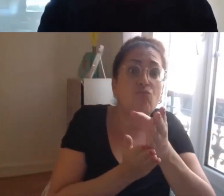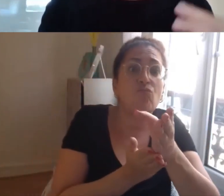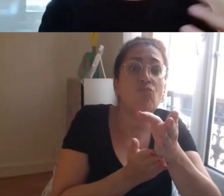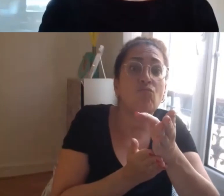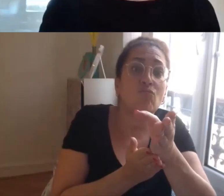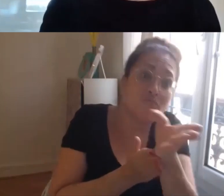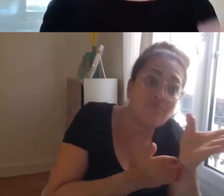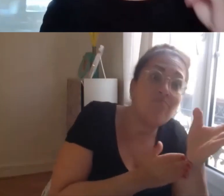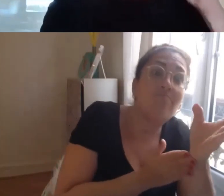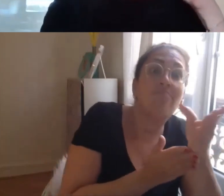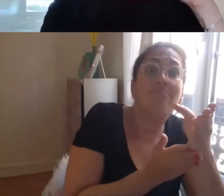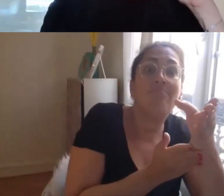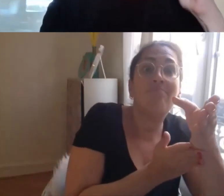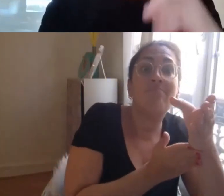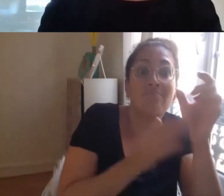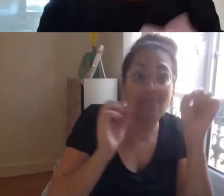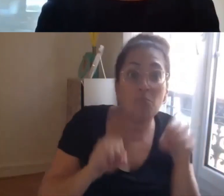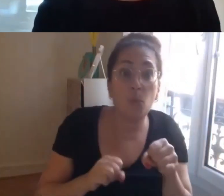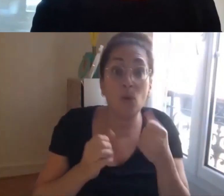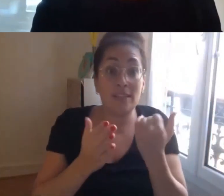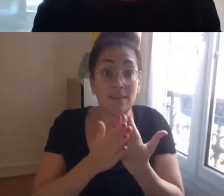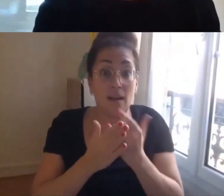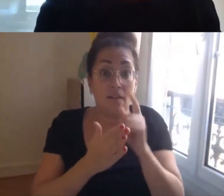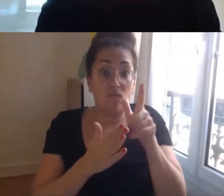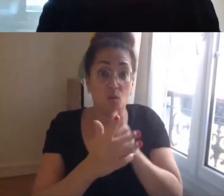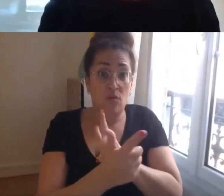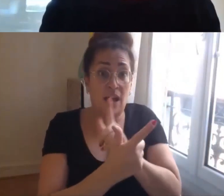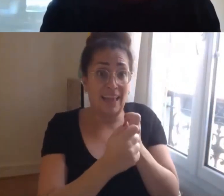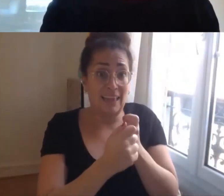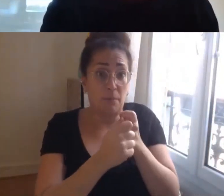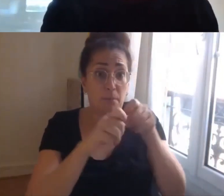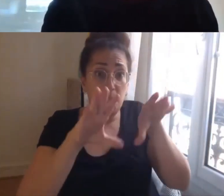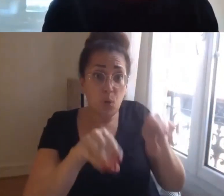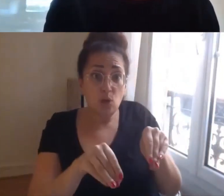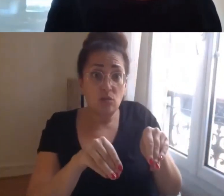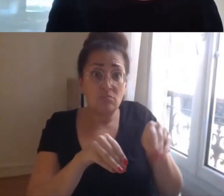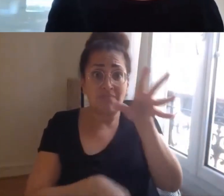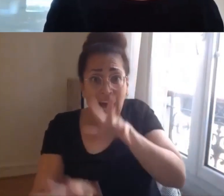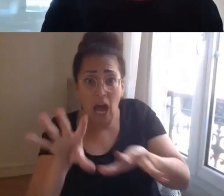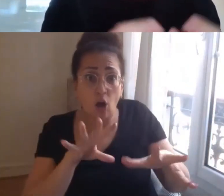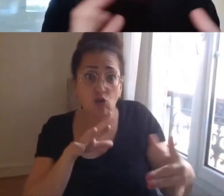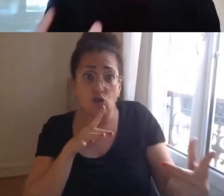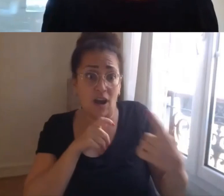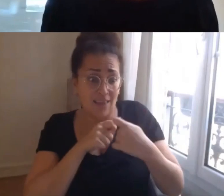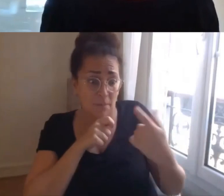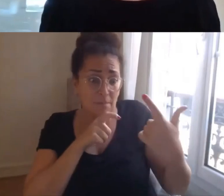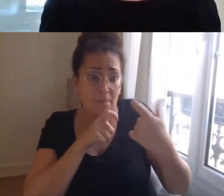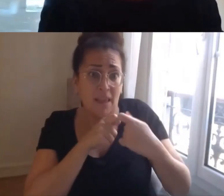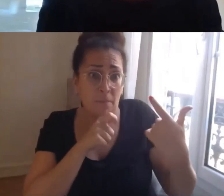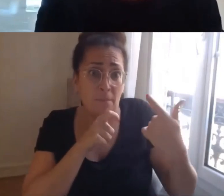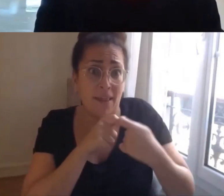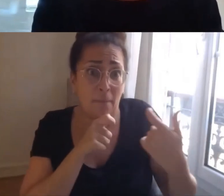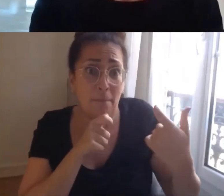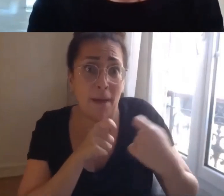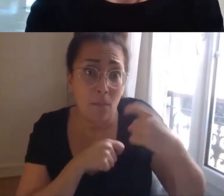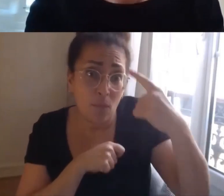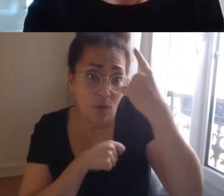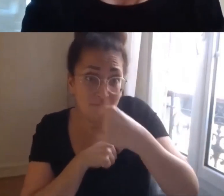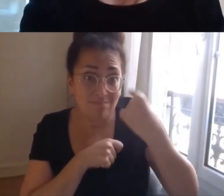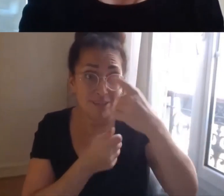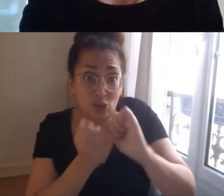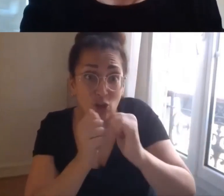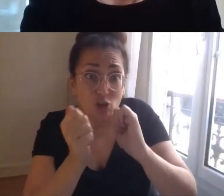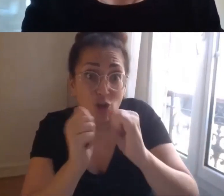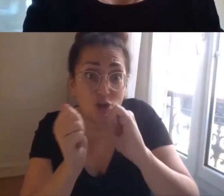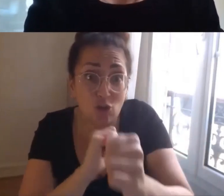'adapter d'aménager les postes et en faisant cela pour tout public on le fait surtout pour les